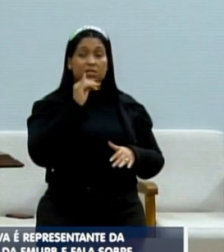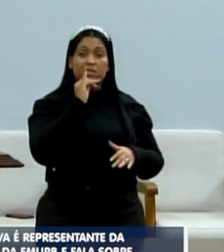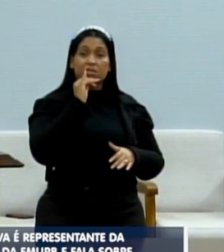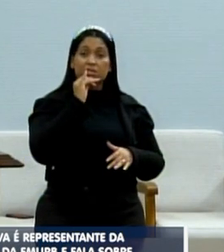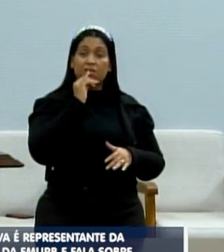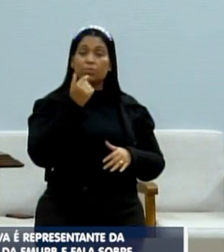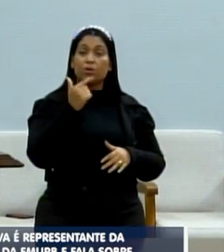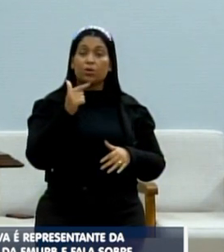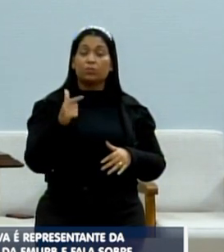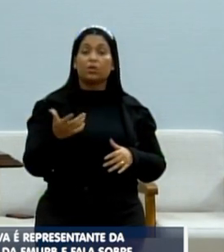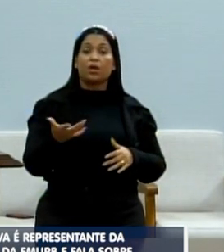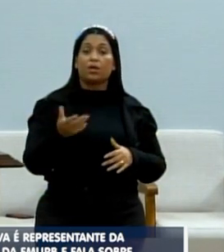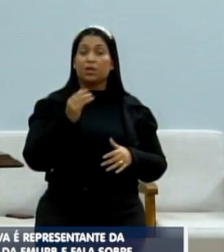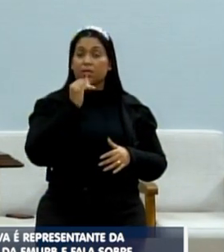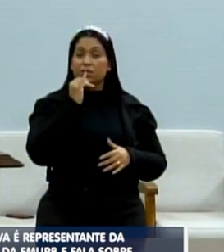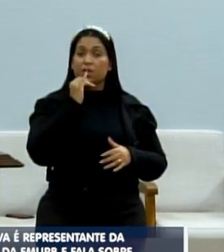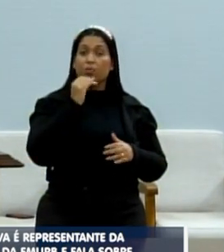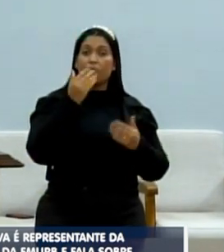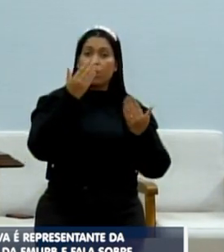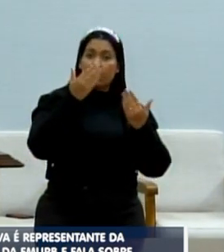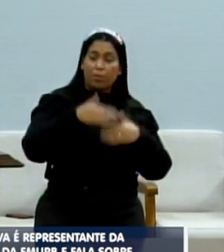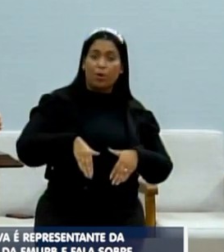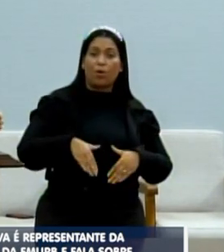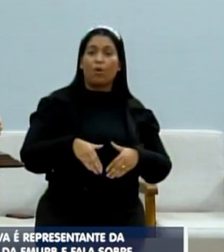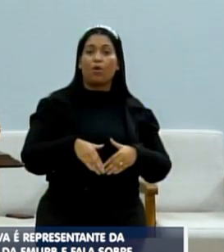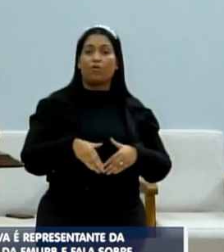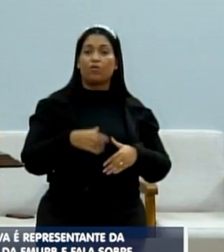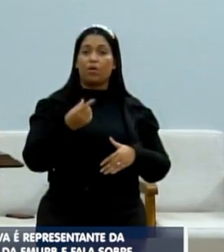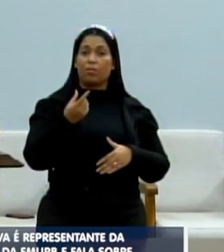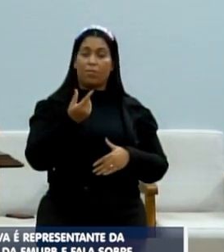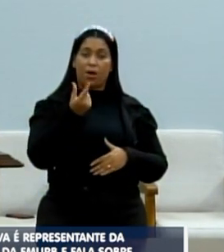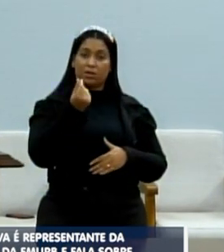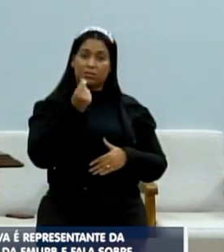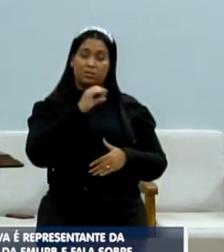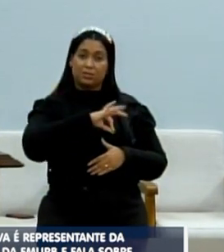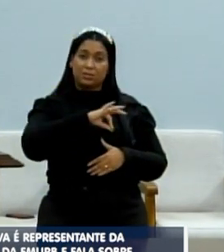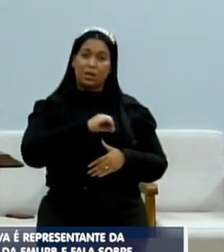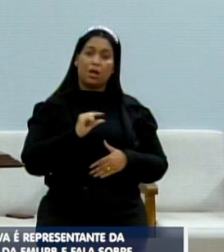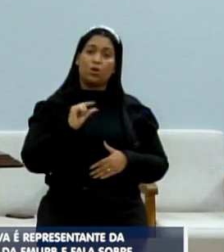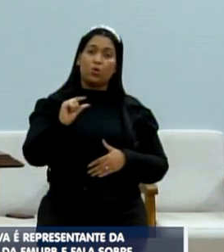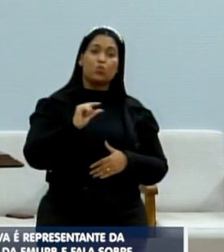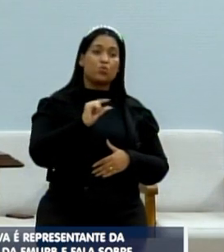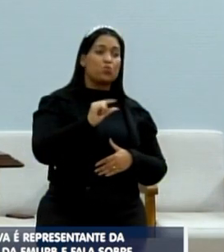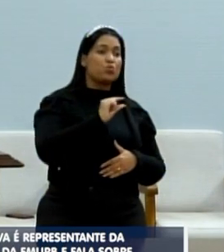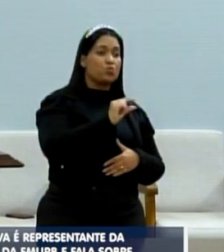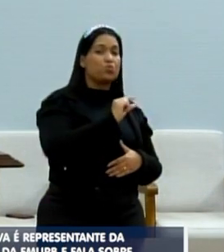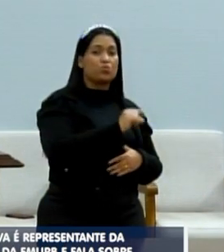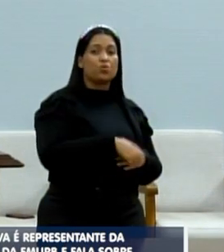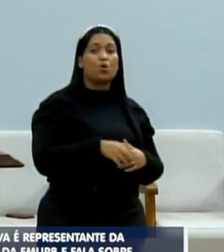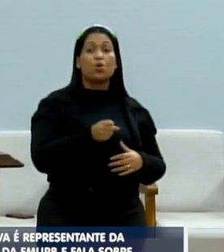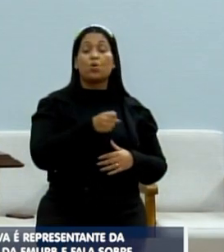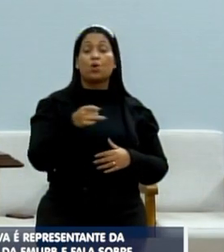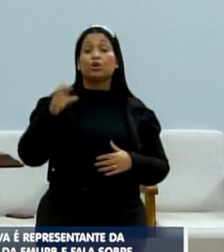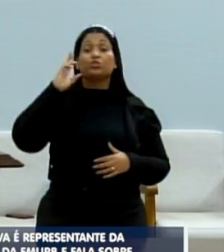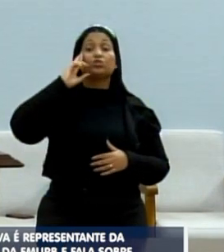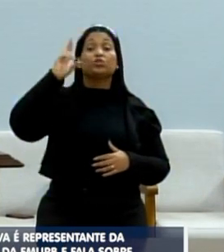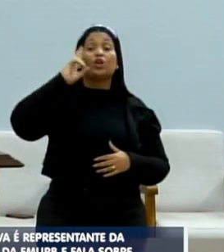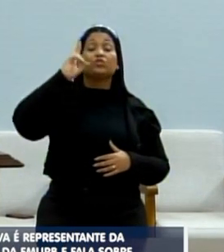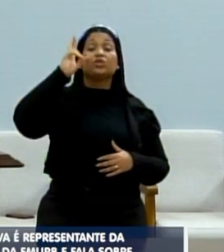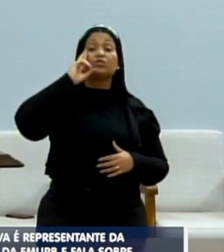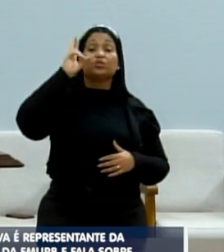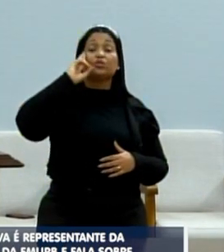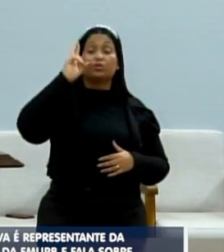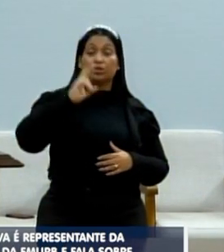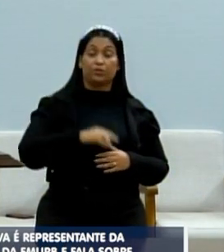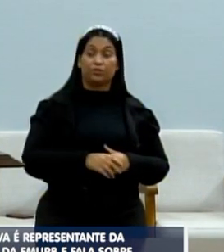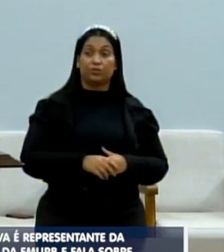tem uma prova, um concurso interno para poder gratificar os funcionários sem falar a quantidade de chefe que foi gratificado para a função